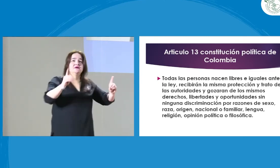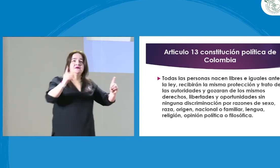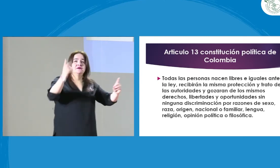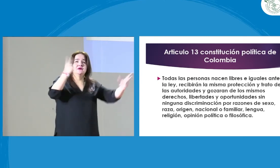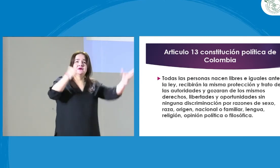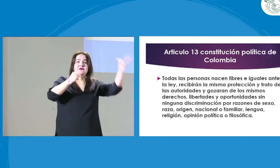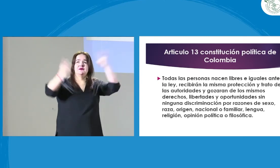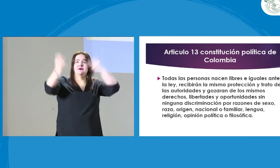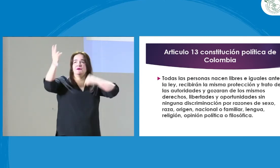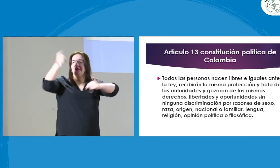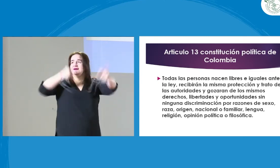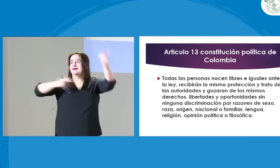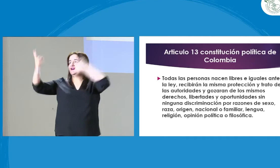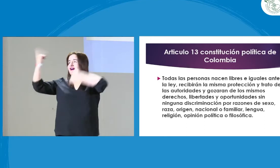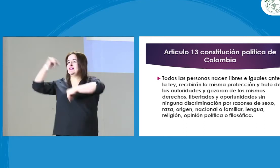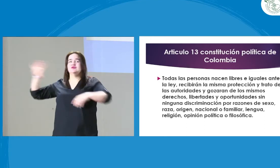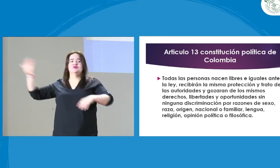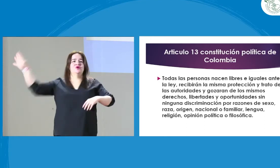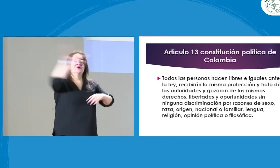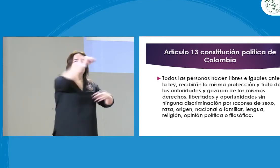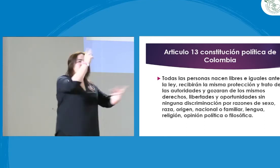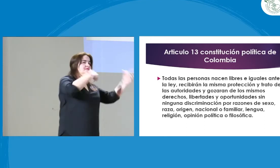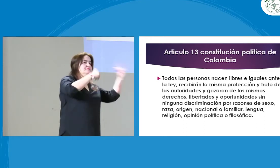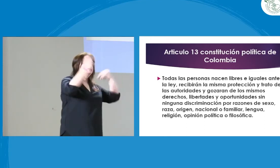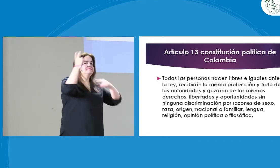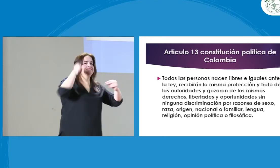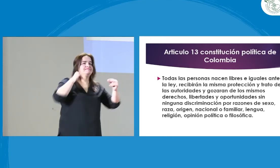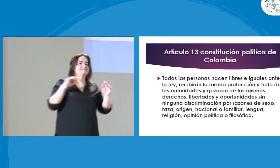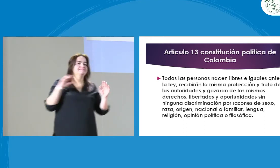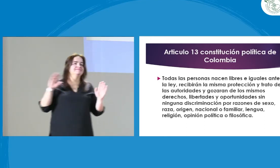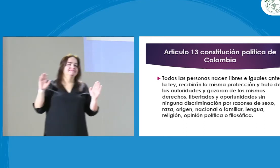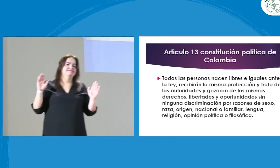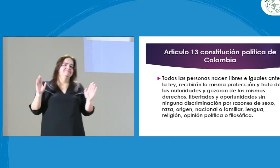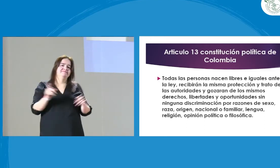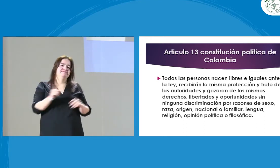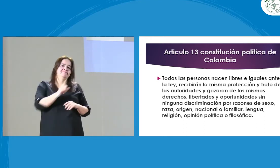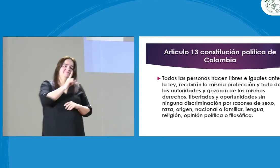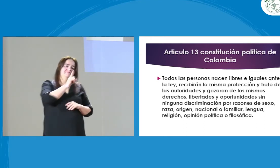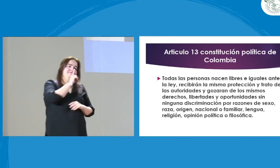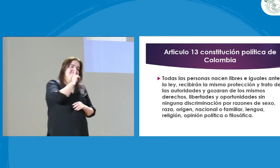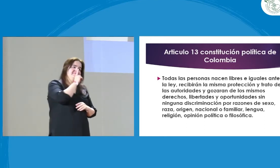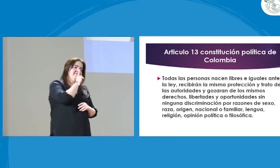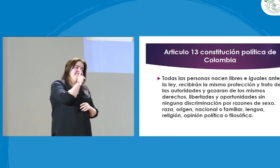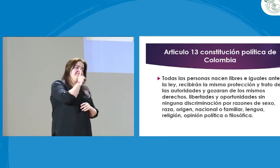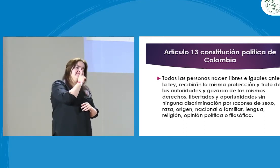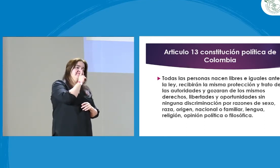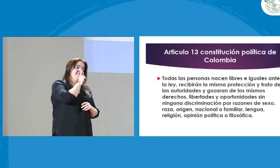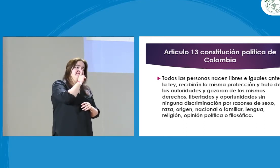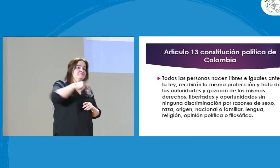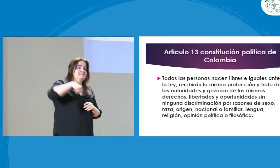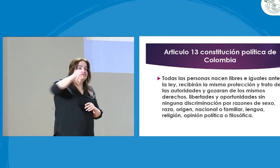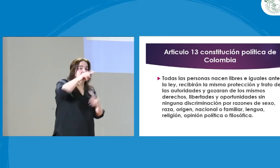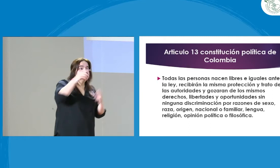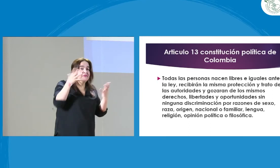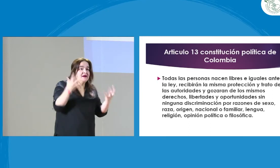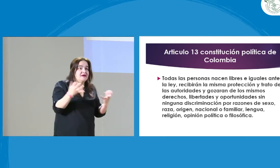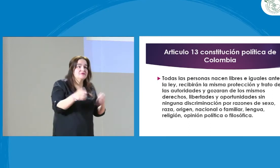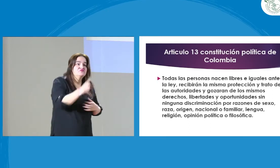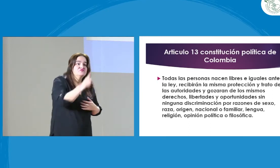decisiones? Y muchas veces voy a tomar una decisión y la sociedad me dice no, no lo puedes hacer, no, es que esto no es aquí, no, es que eso no es